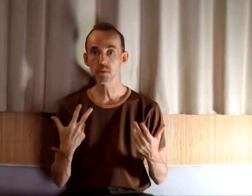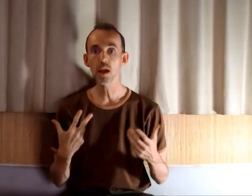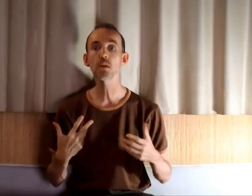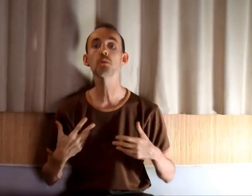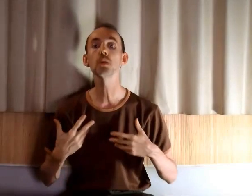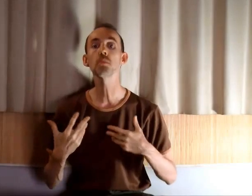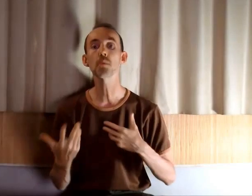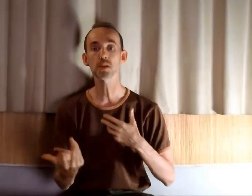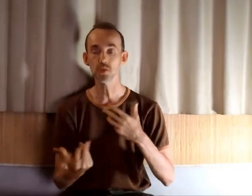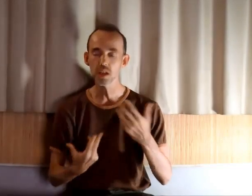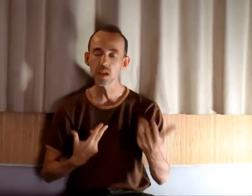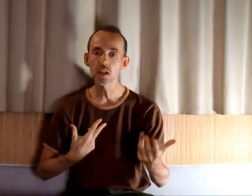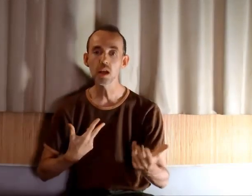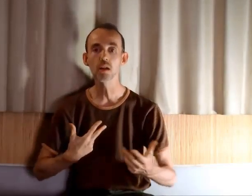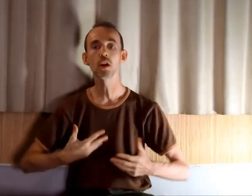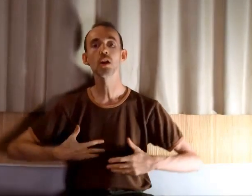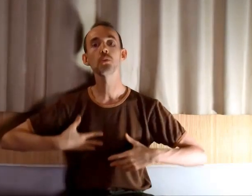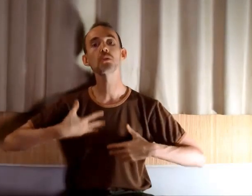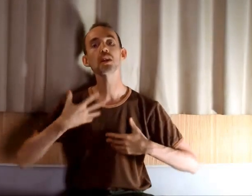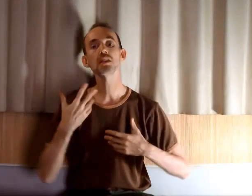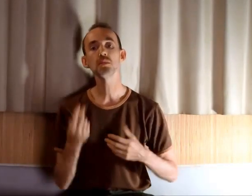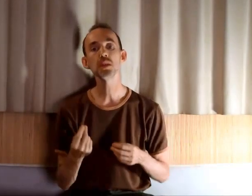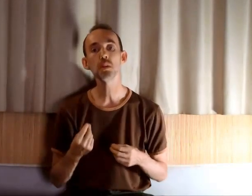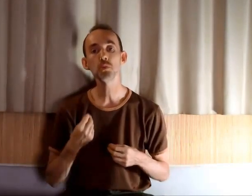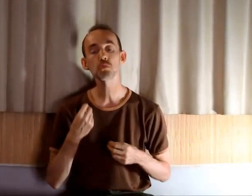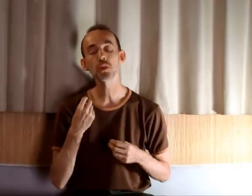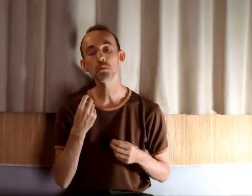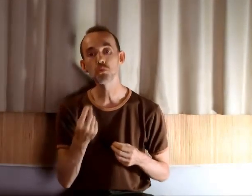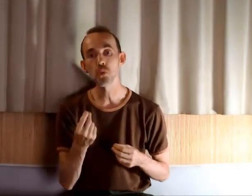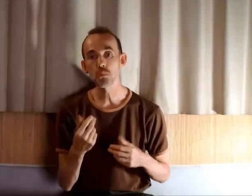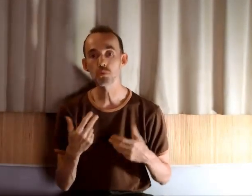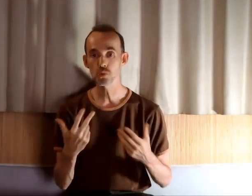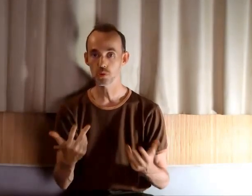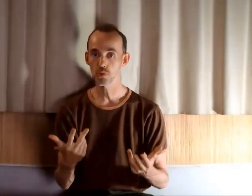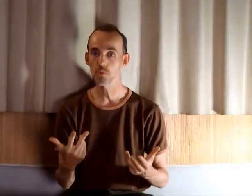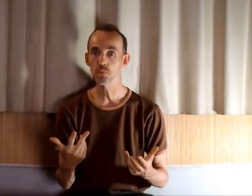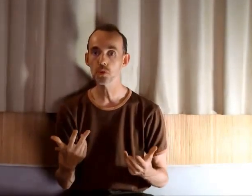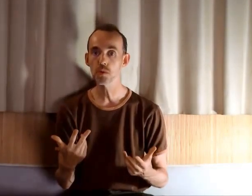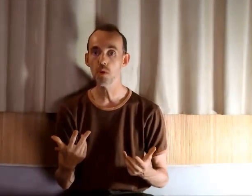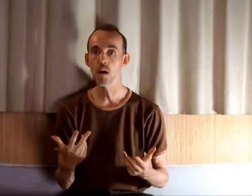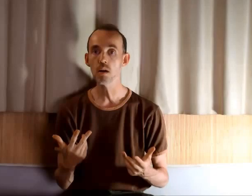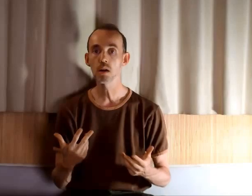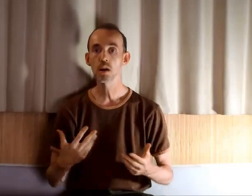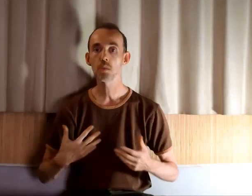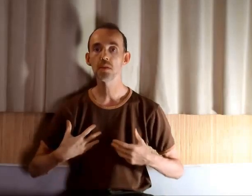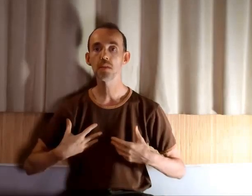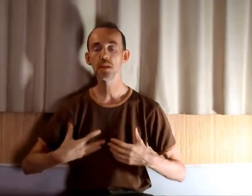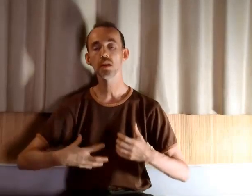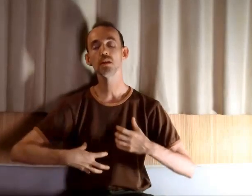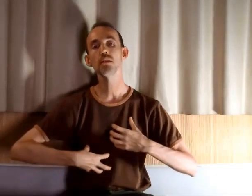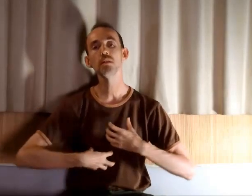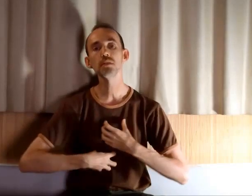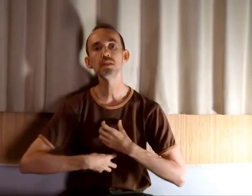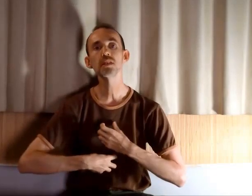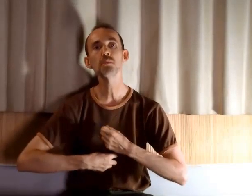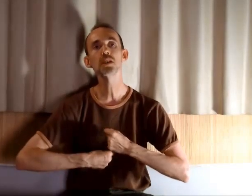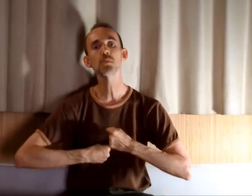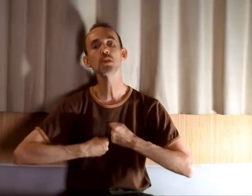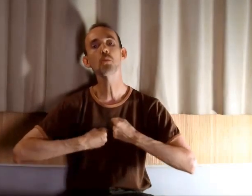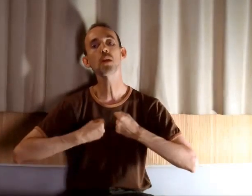c'est vrai. Au départ, par exemple, j'étais quelqu'un de très timide et puis je prenais de plus en plus confiance en moi, puis il y avait des systèmes qui se mettaient en